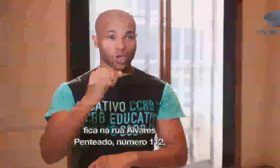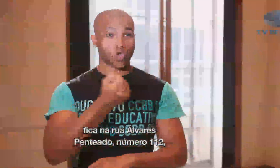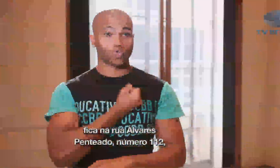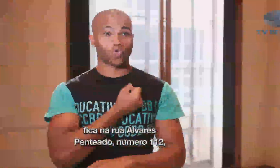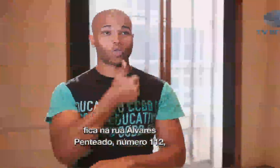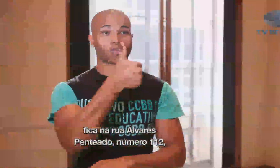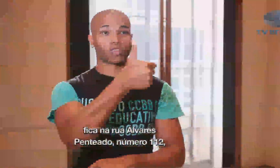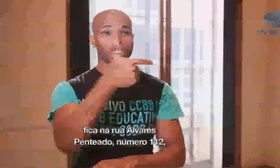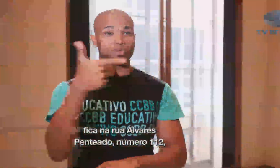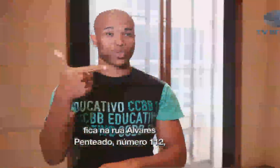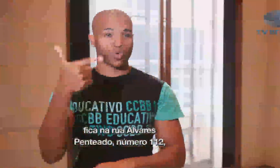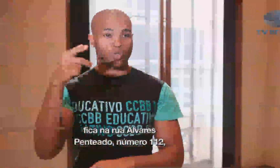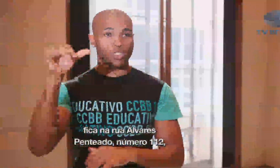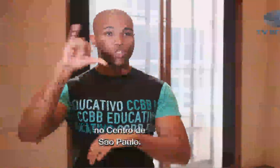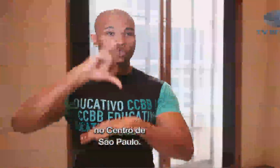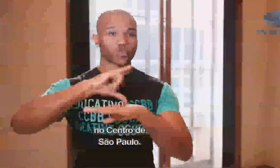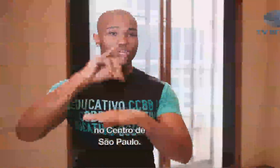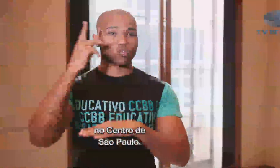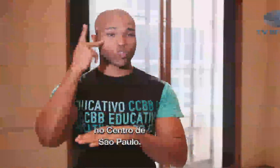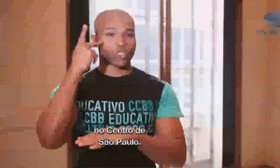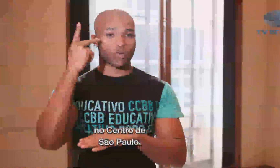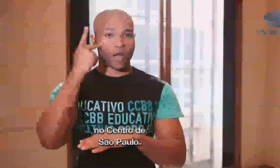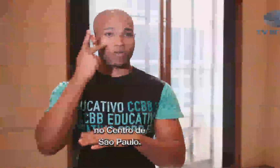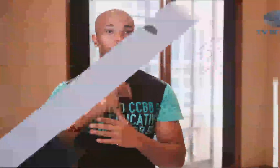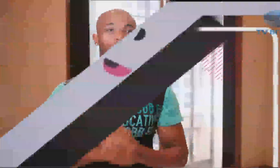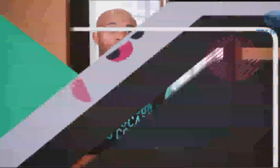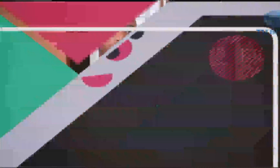número 112, no centro de São Paulo. Então, vamos lá.